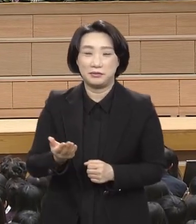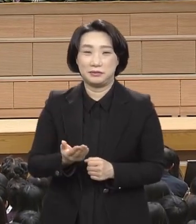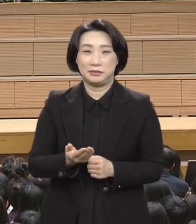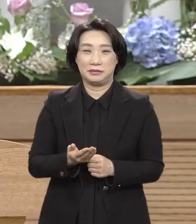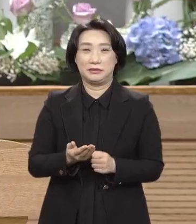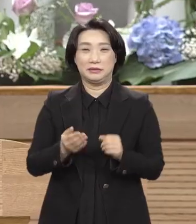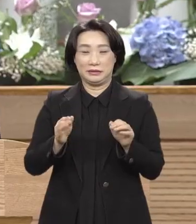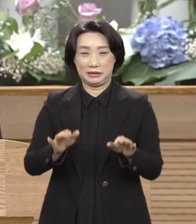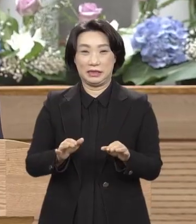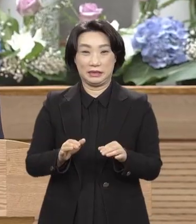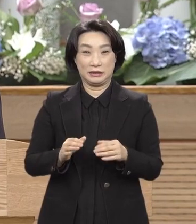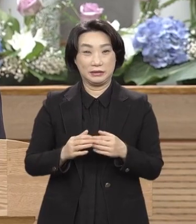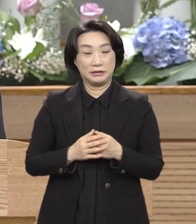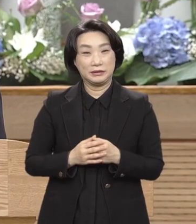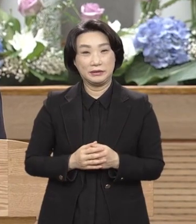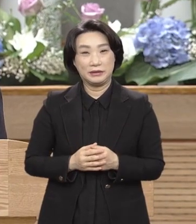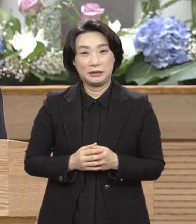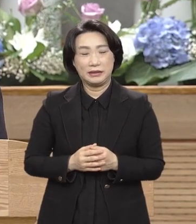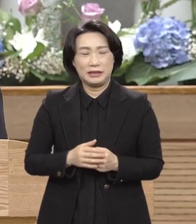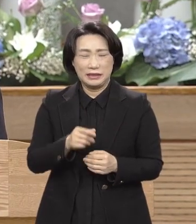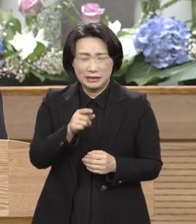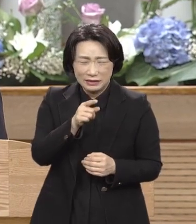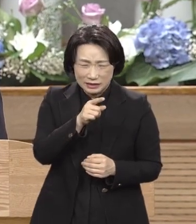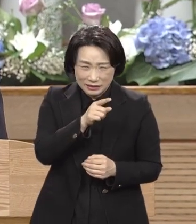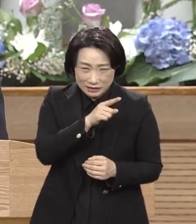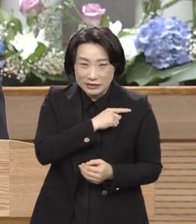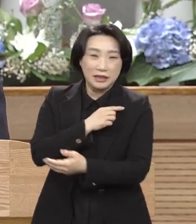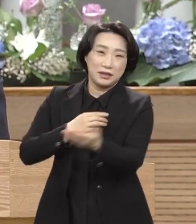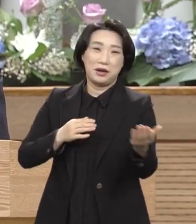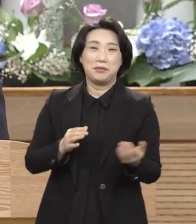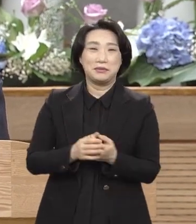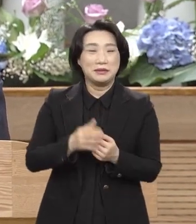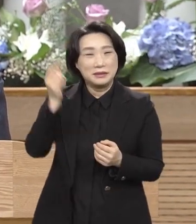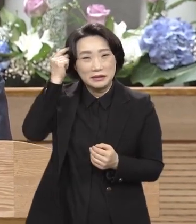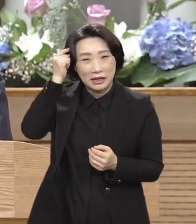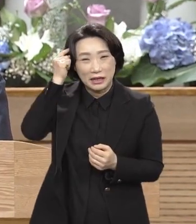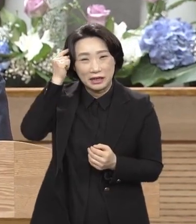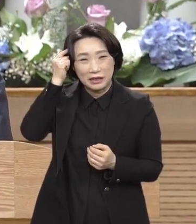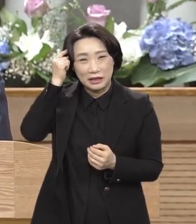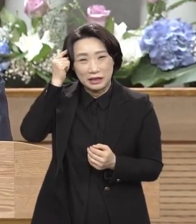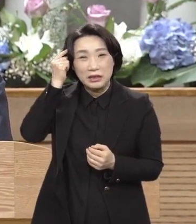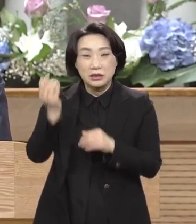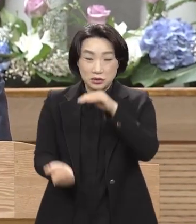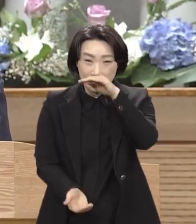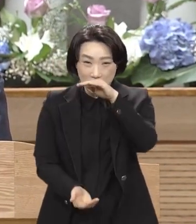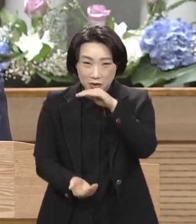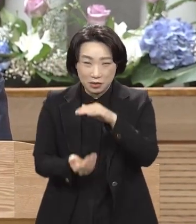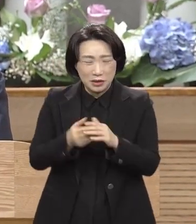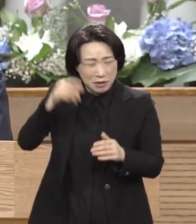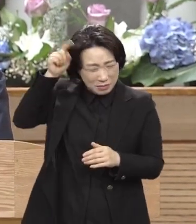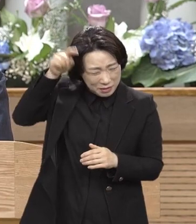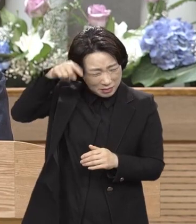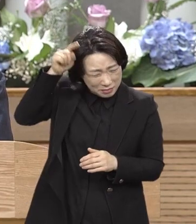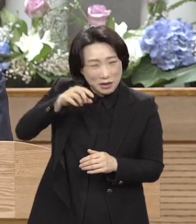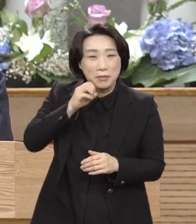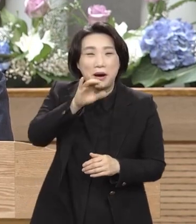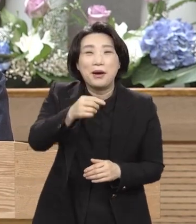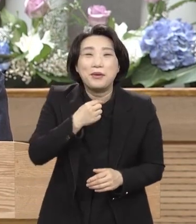우리가 가장 여러분 머릿속에 최고의 달마다 하고 싶은 화제의